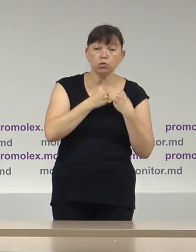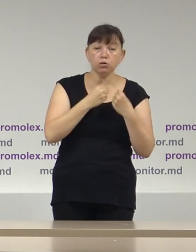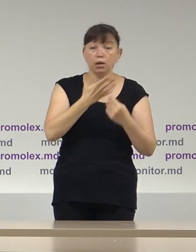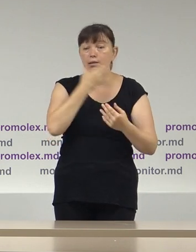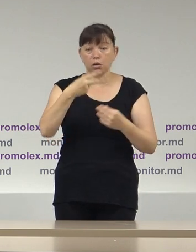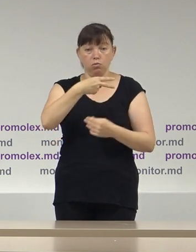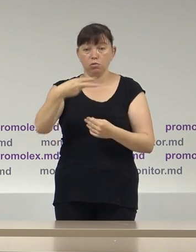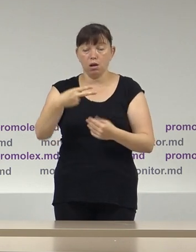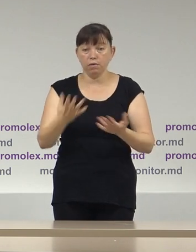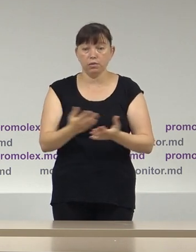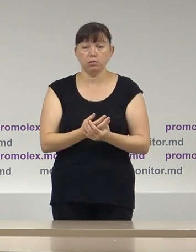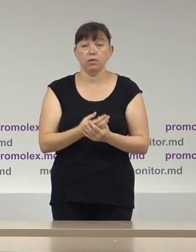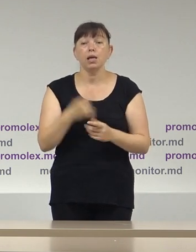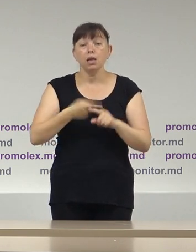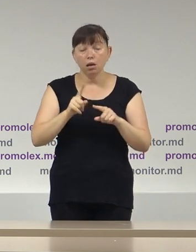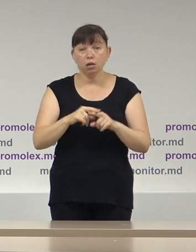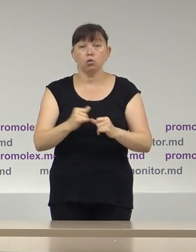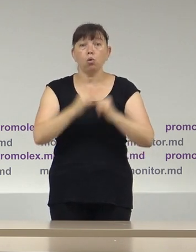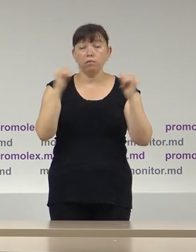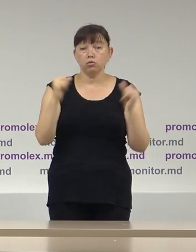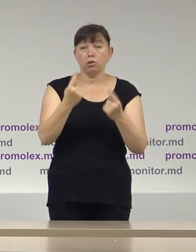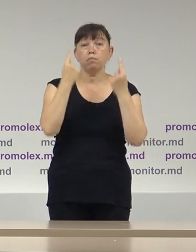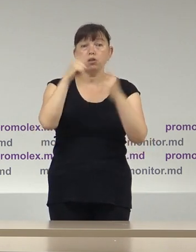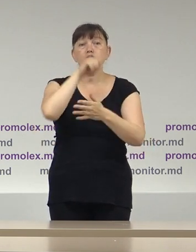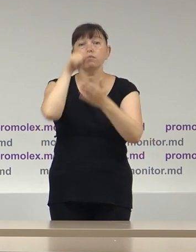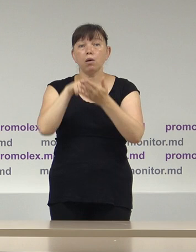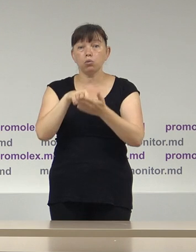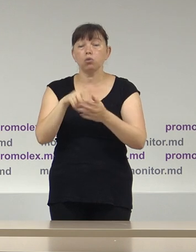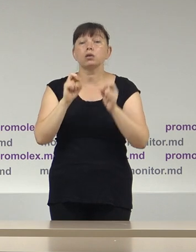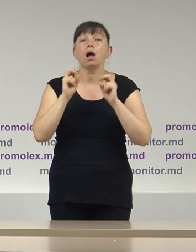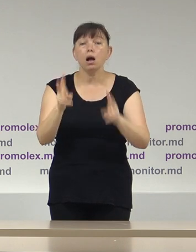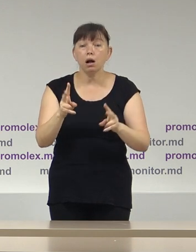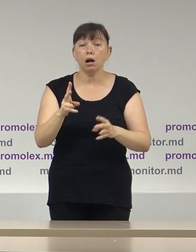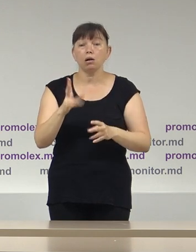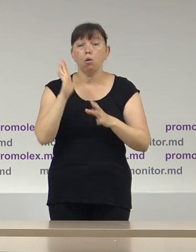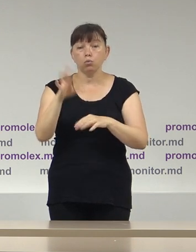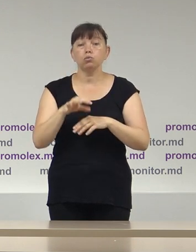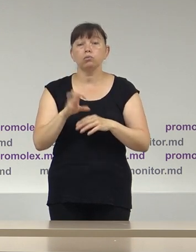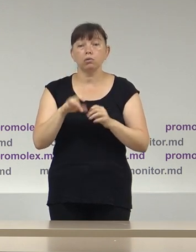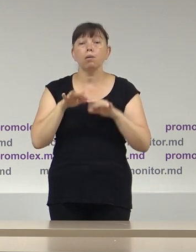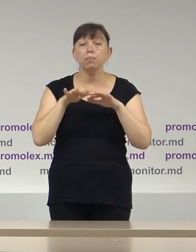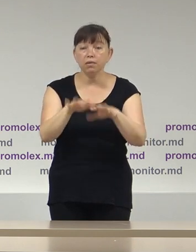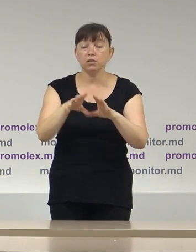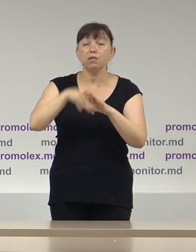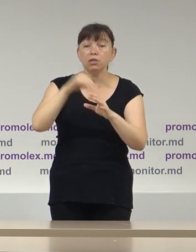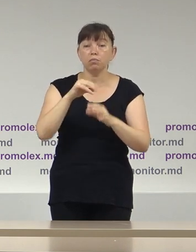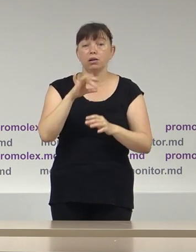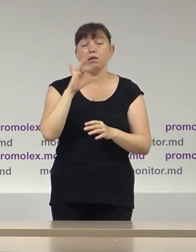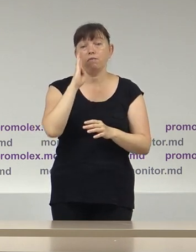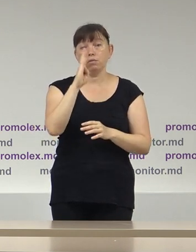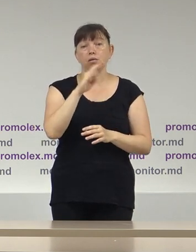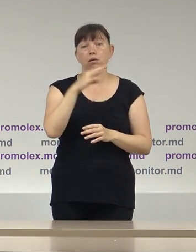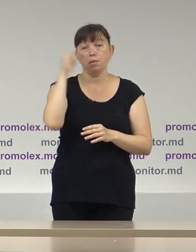la fel cum ridică mari semnii de întrebare modul în care se vor organiza alegerile pentru cetățenii din regiunea